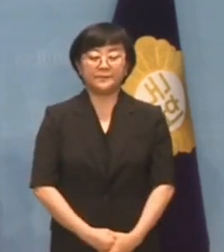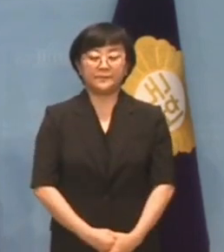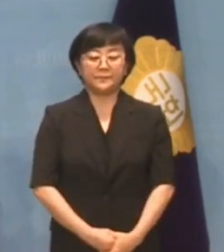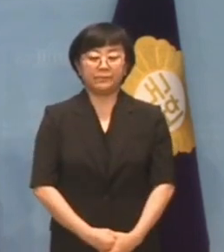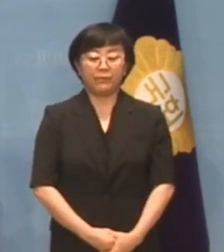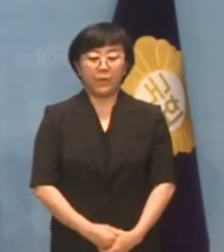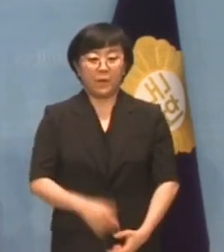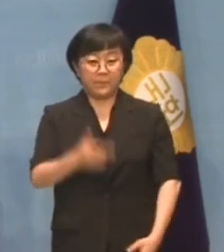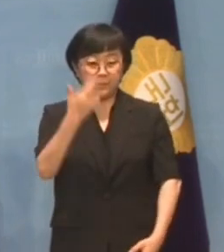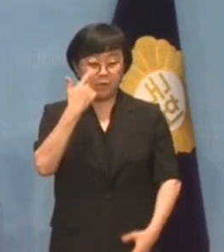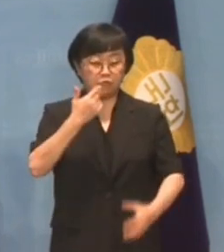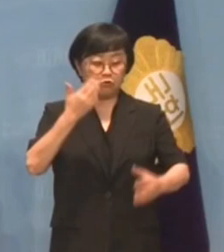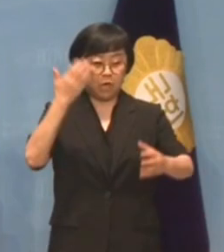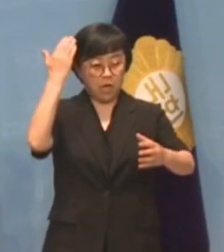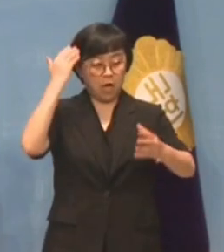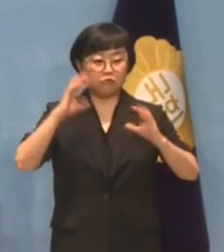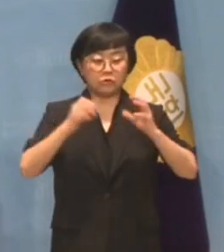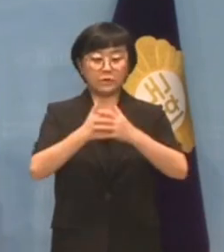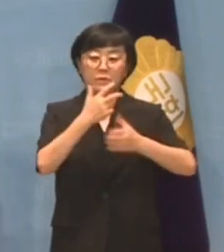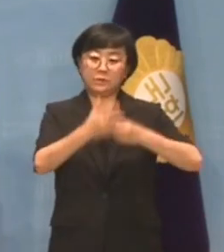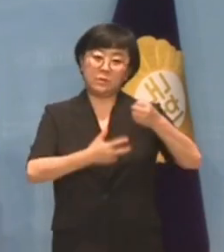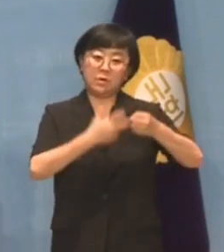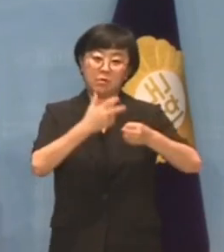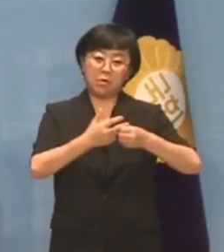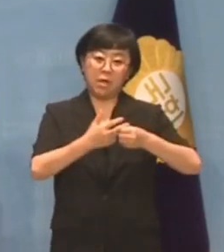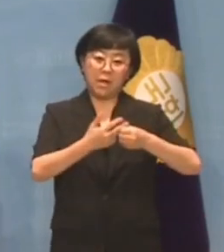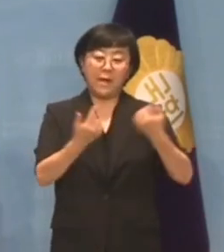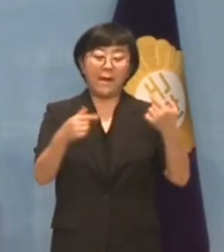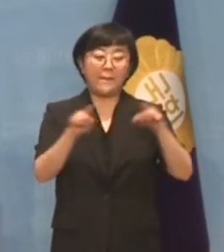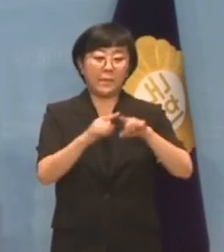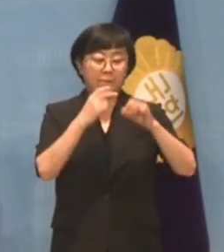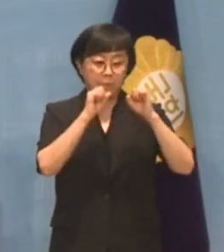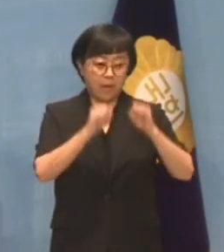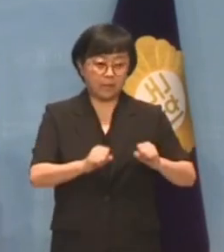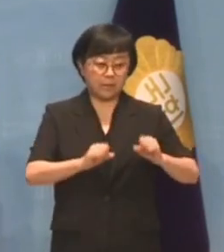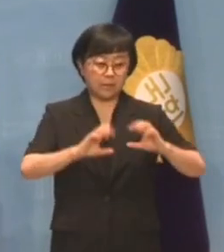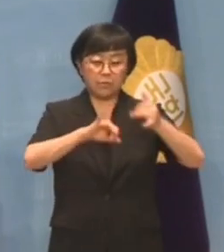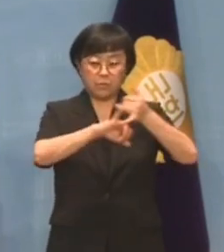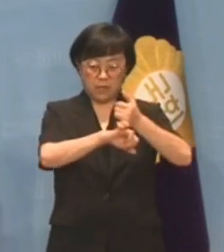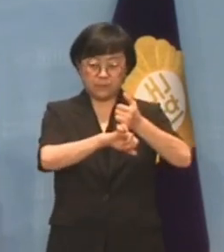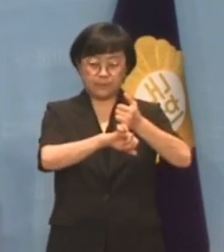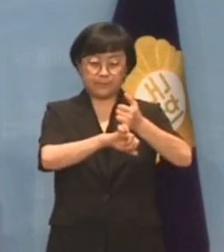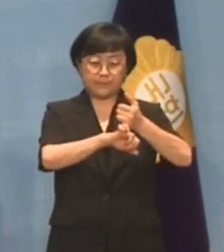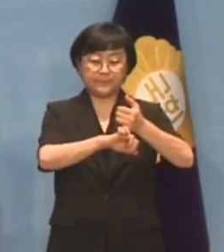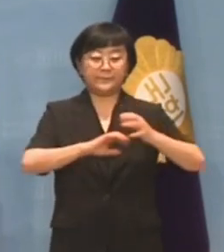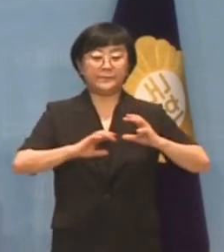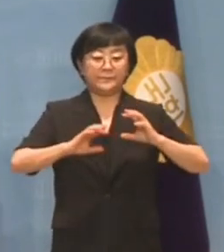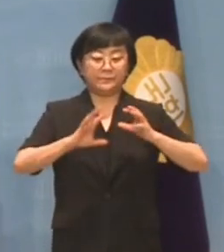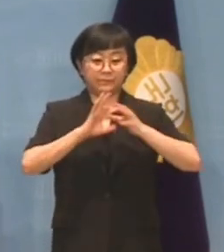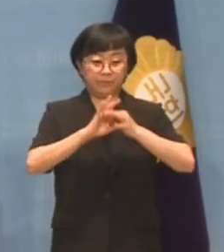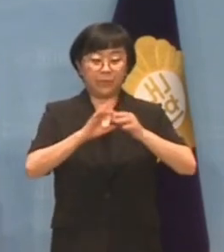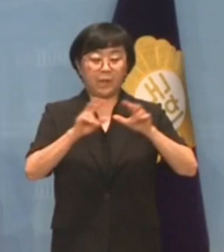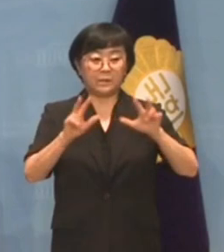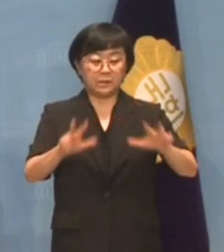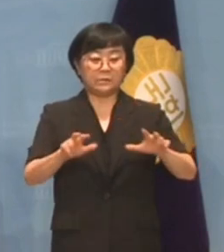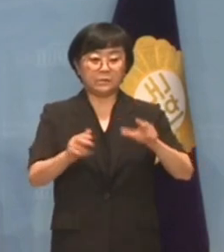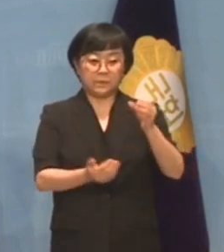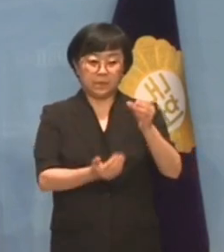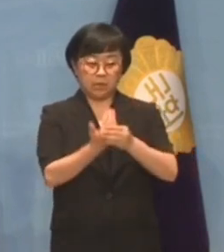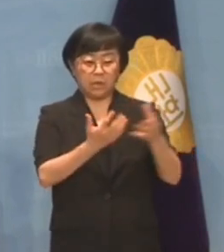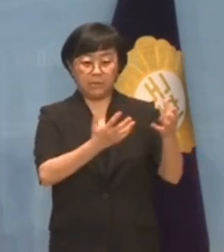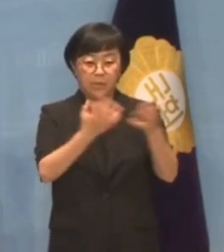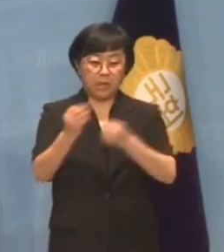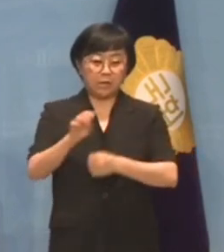우리나라와 미국은 지난 70년간 생사를 함께한 혈맹관계입니다. 현재 사건에 대해